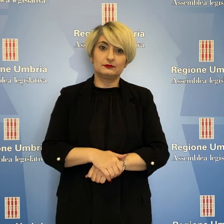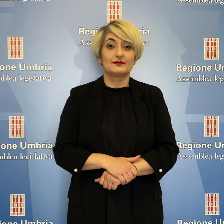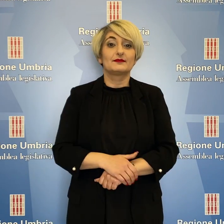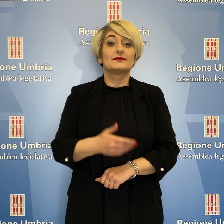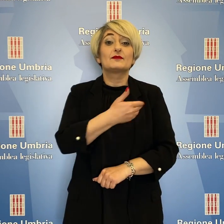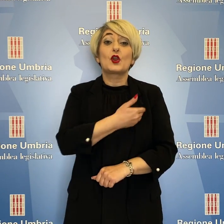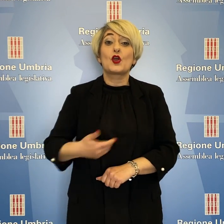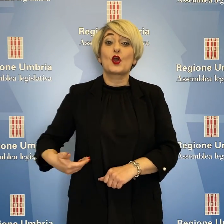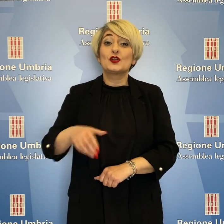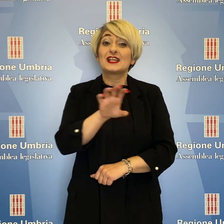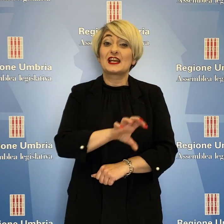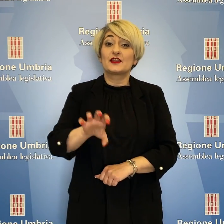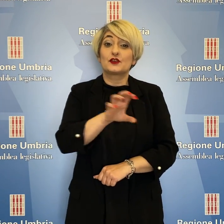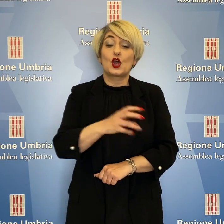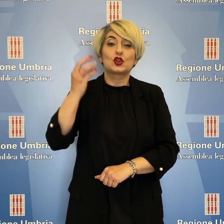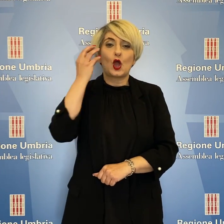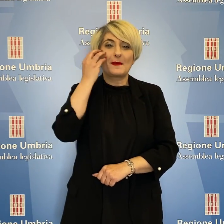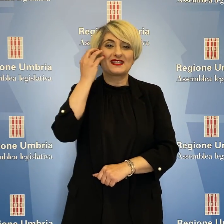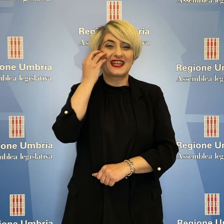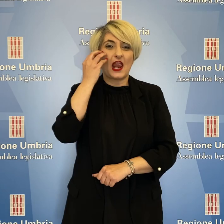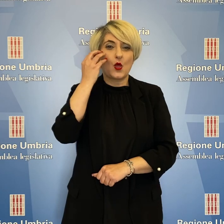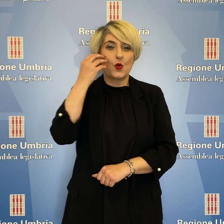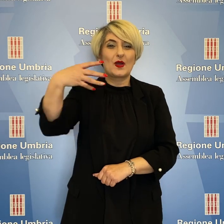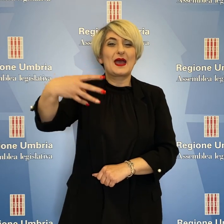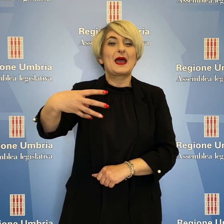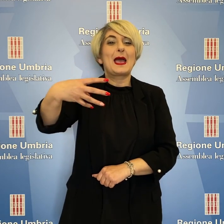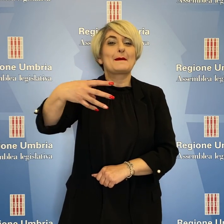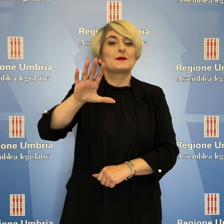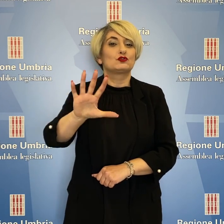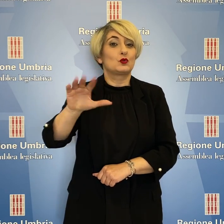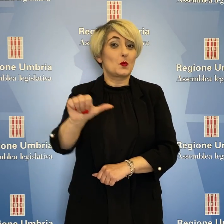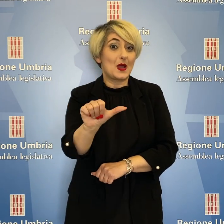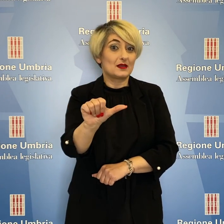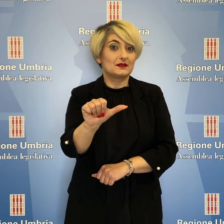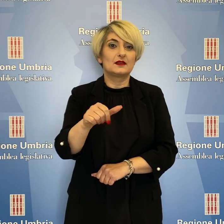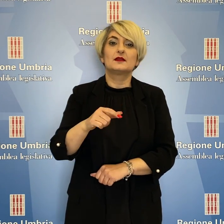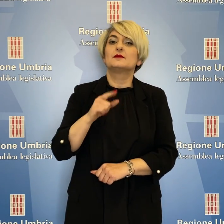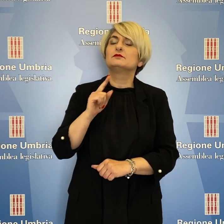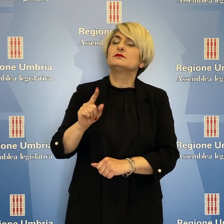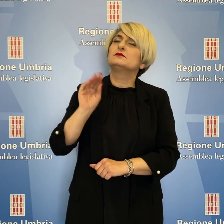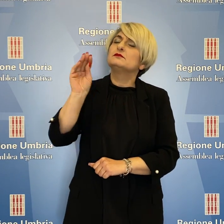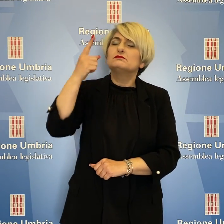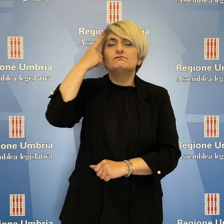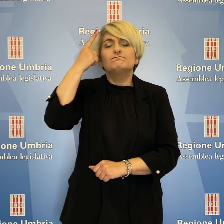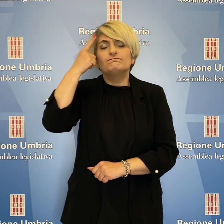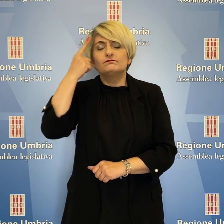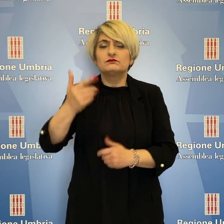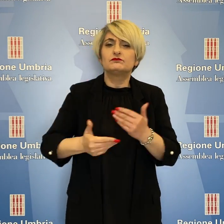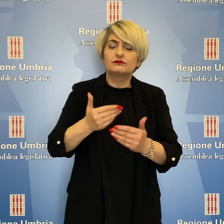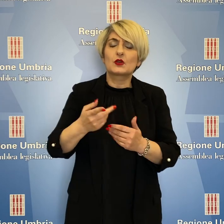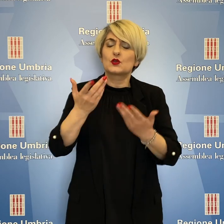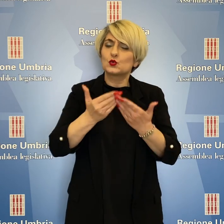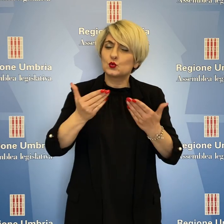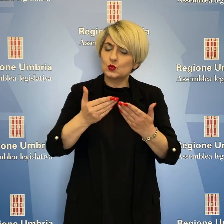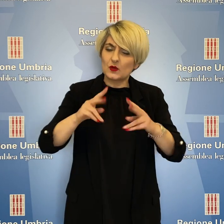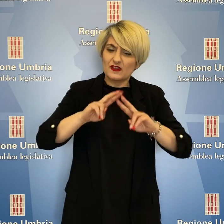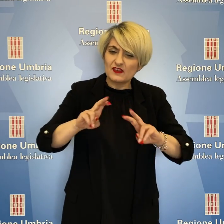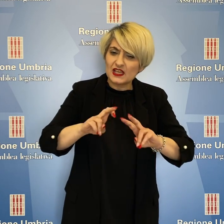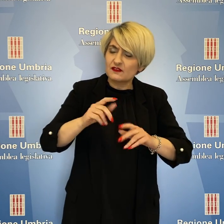Il consigliere regionale Thomas De Luca del Movimento 5 Stelle ha chiesto di sapere se vi siano in corso ulteriori studi e